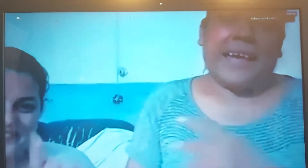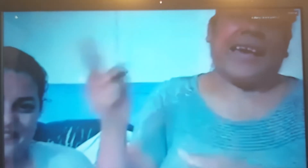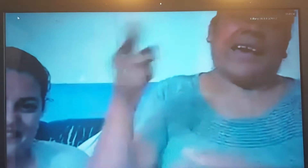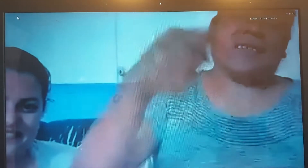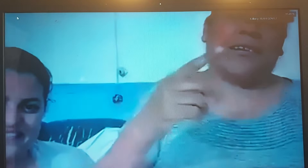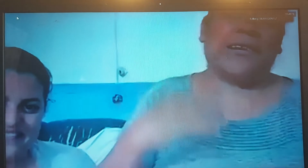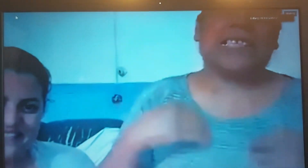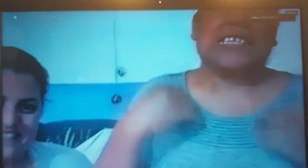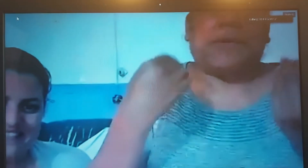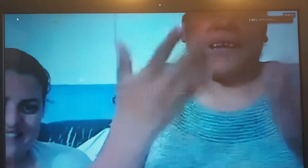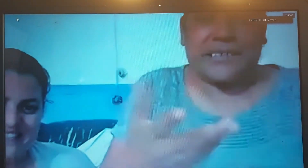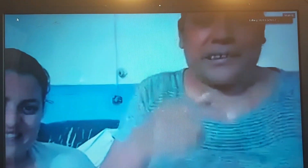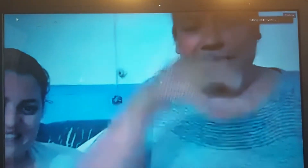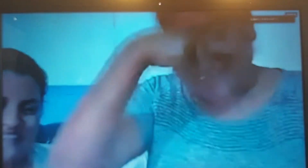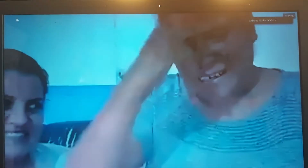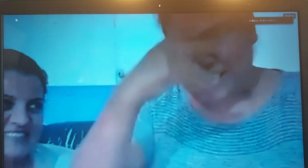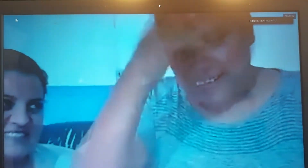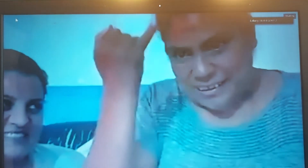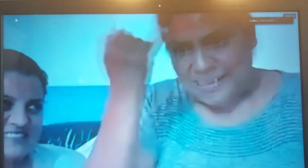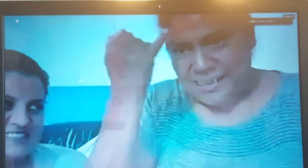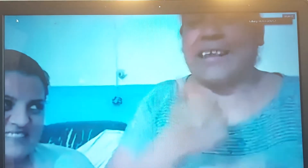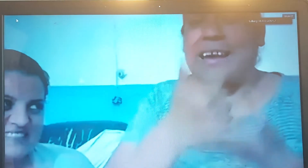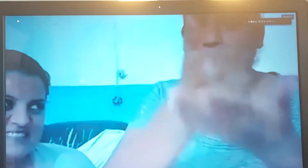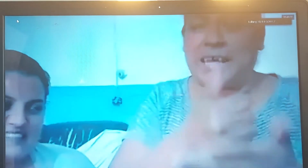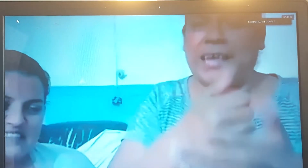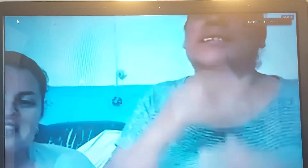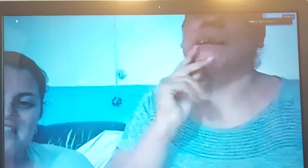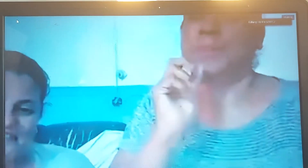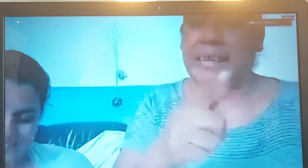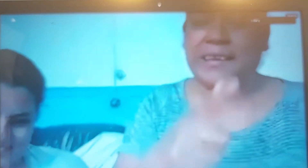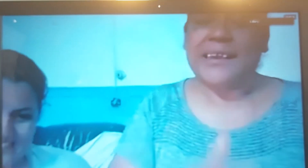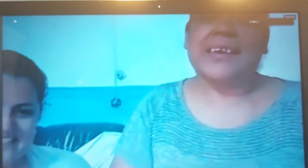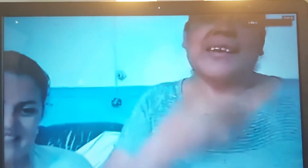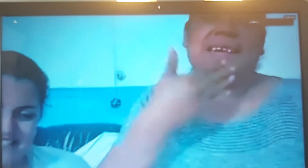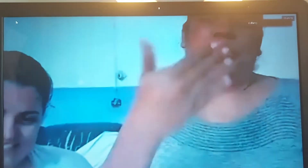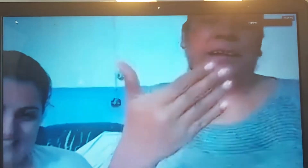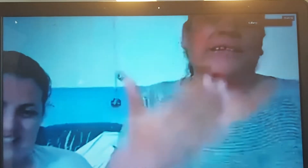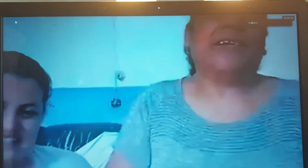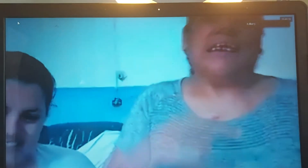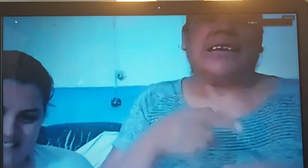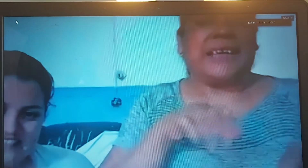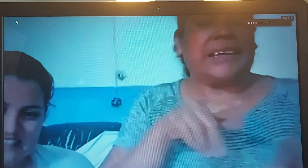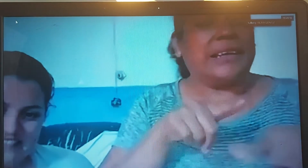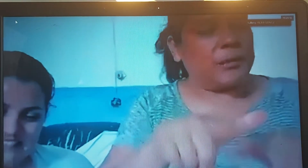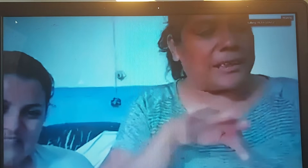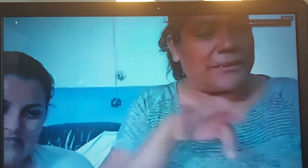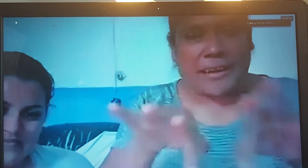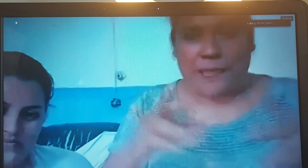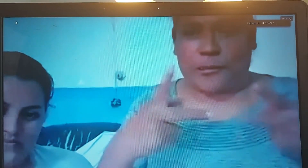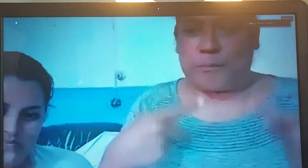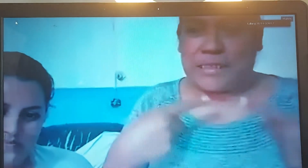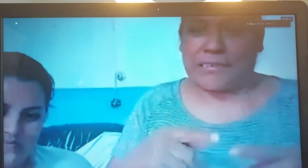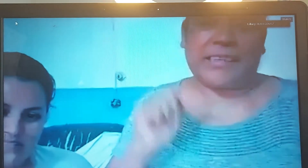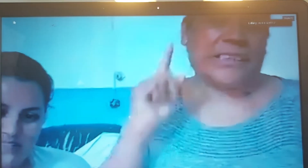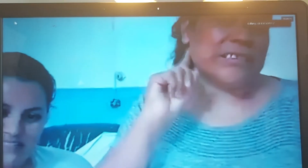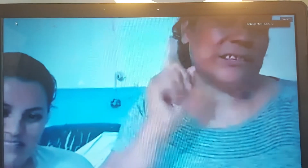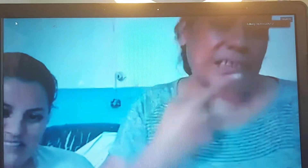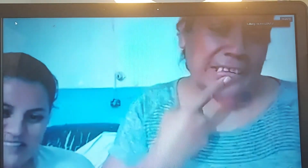ha sido inspiración de Cali, le ha ayudado también y bueno, seguimos trabajando con personas sordas,